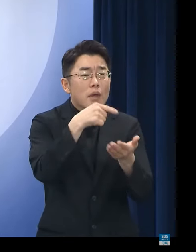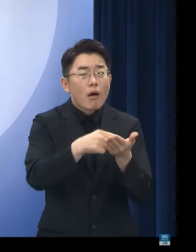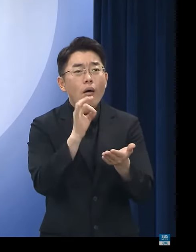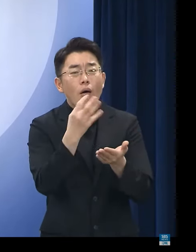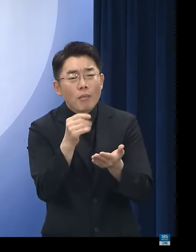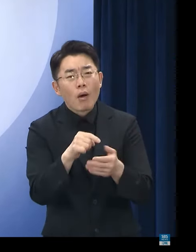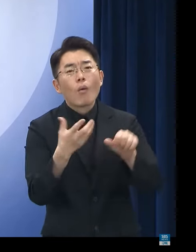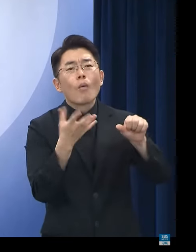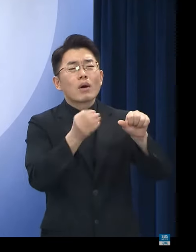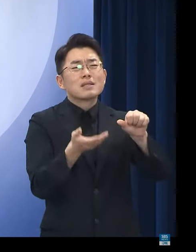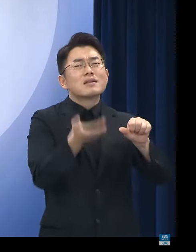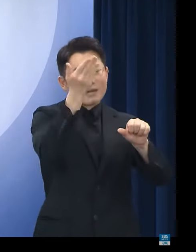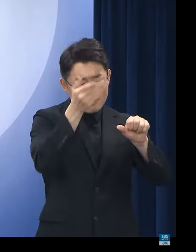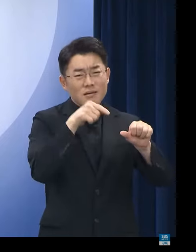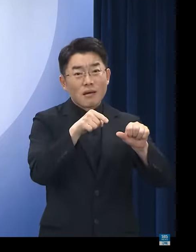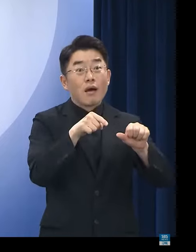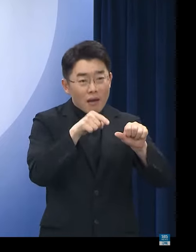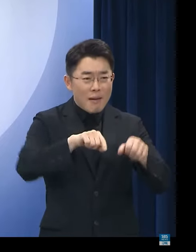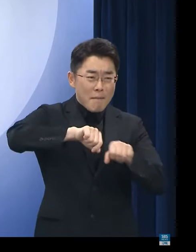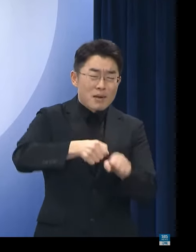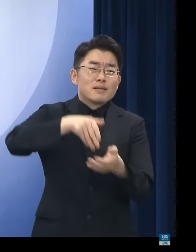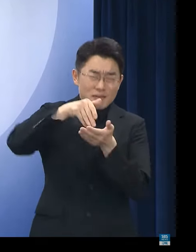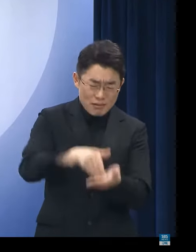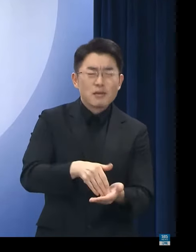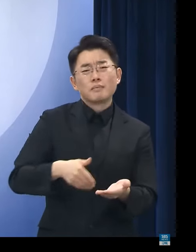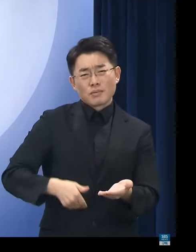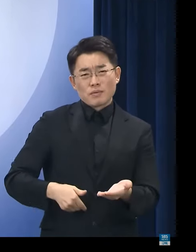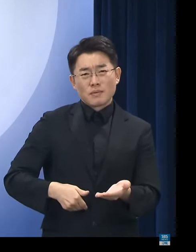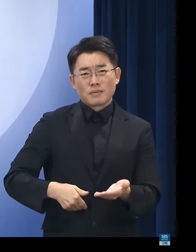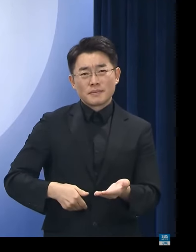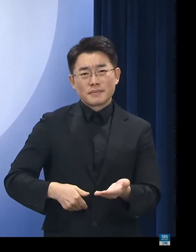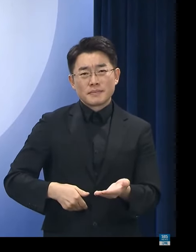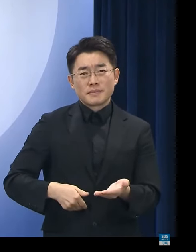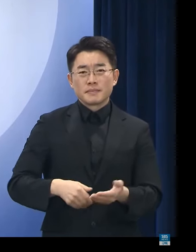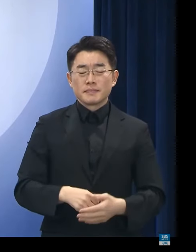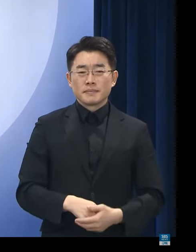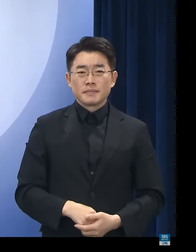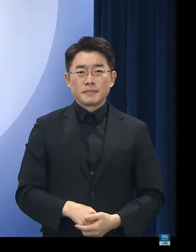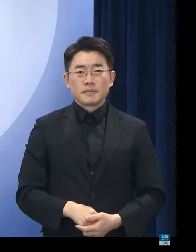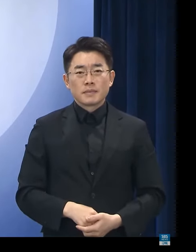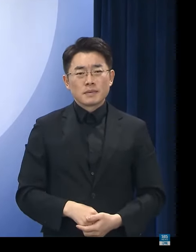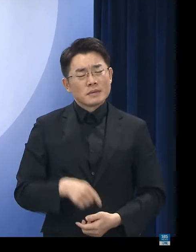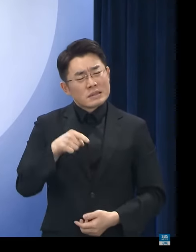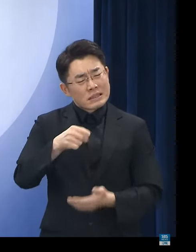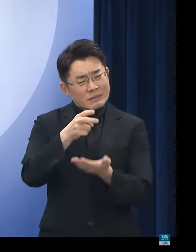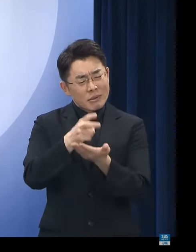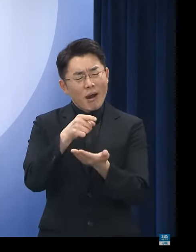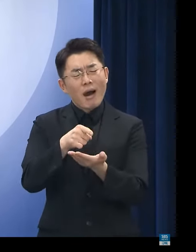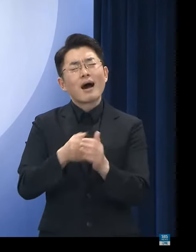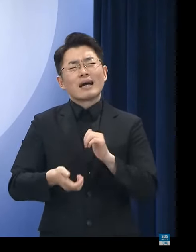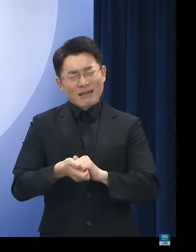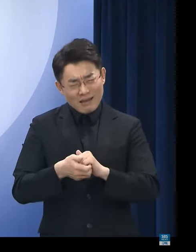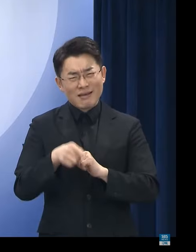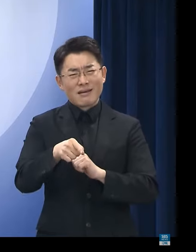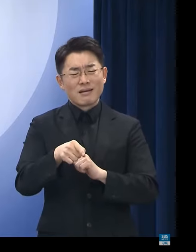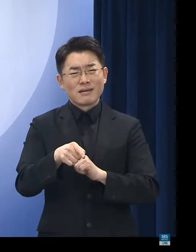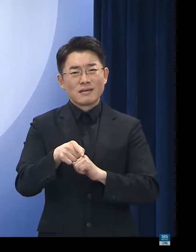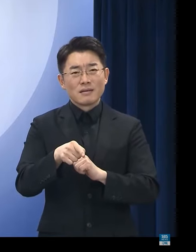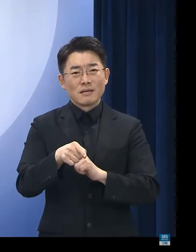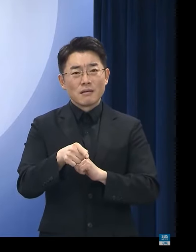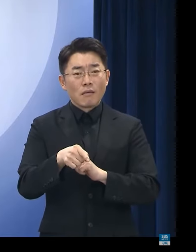피해자별로 피해액이 5억 원을 넘어야만 가중처벌할 수 있게 되어 있어서 전세사기처럼